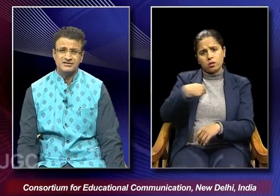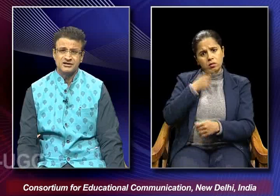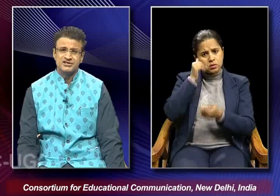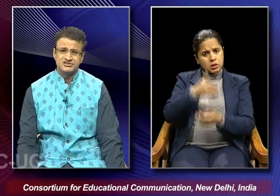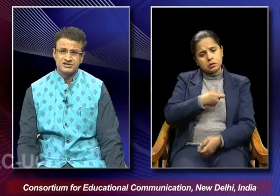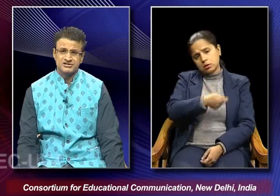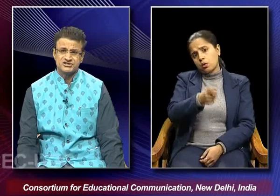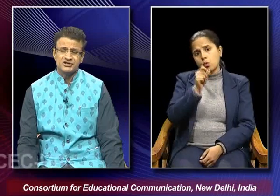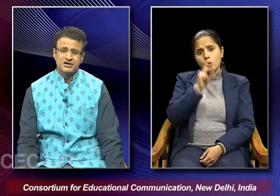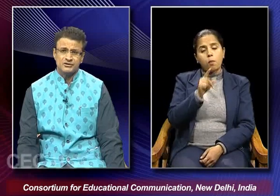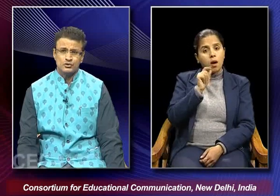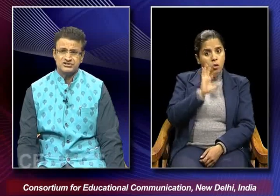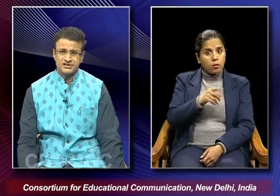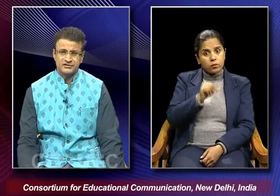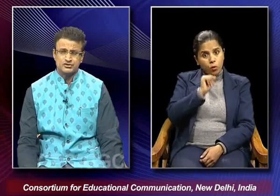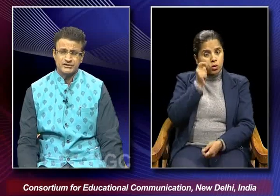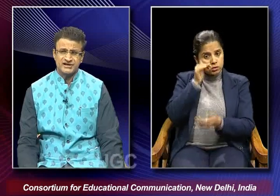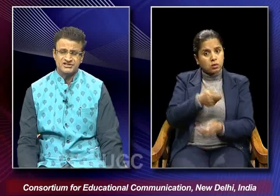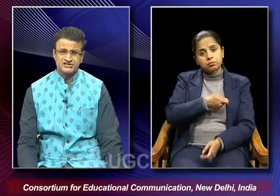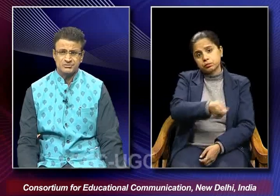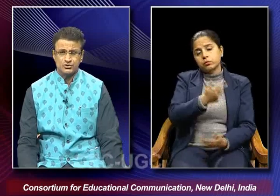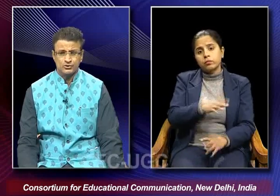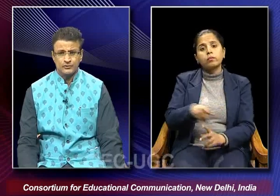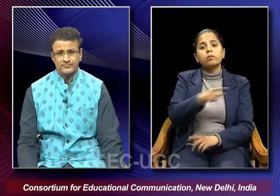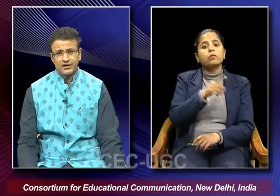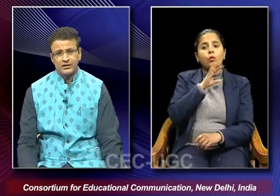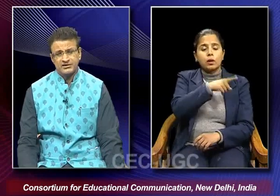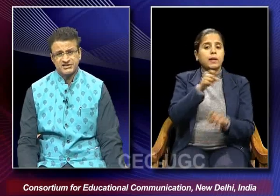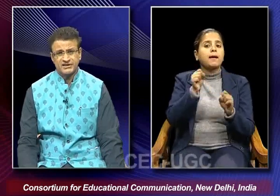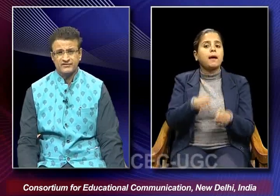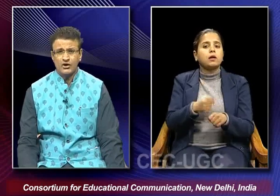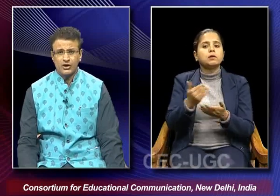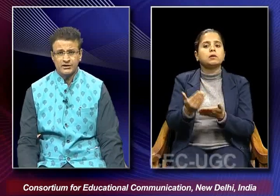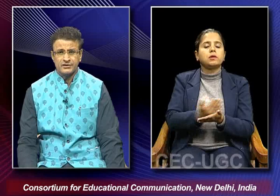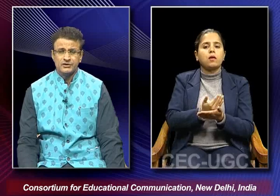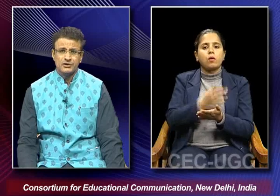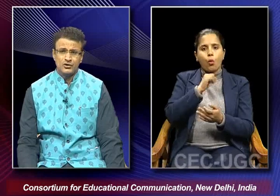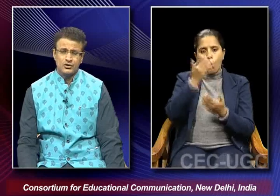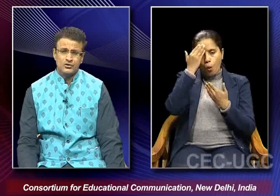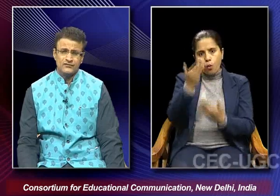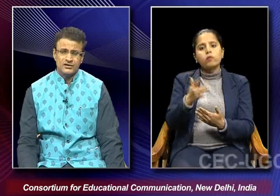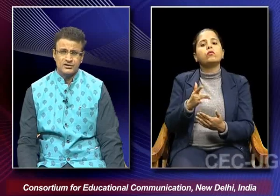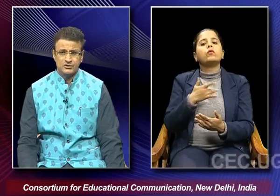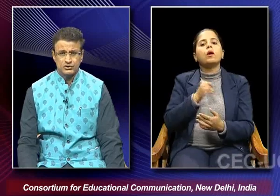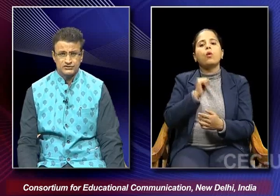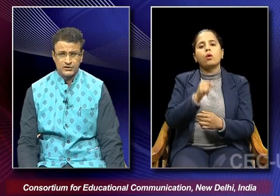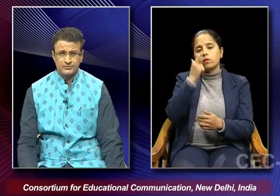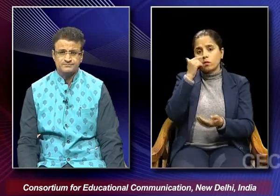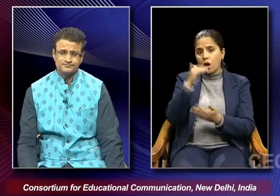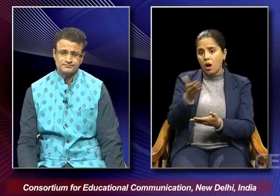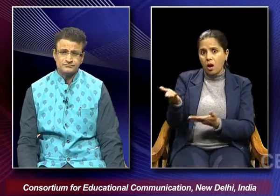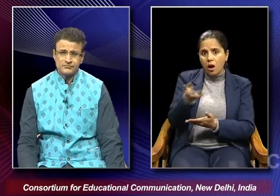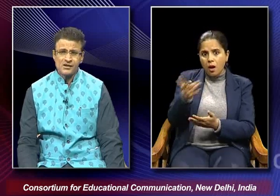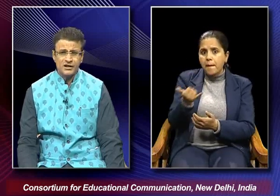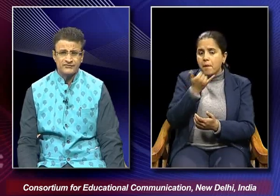rather she kills her own son so that she is able to save the honor of a girl who is from